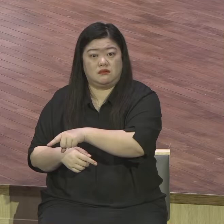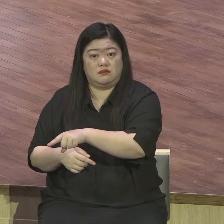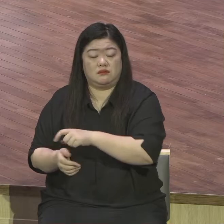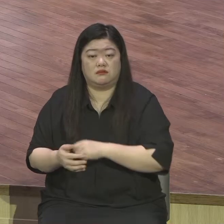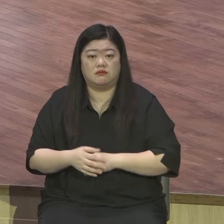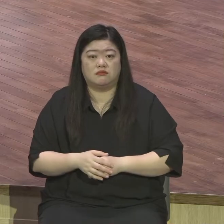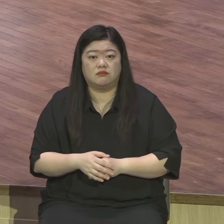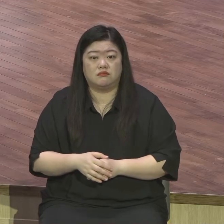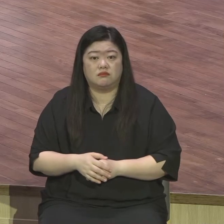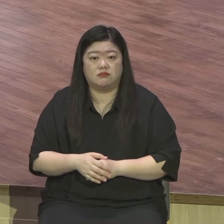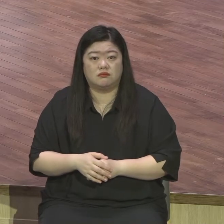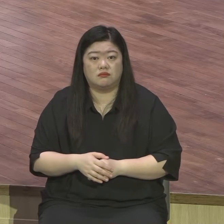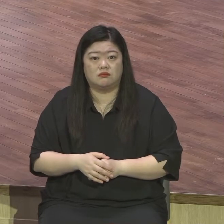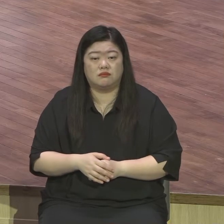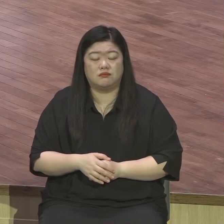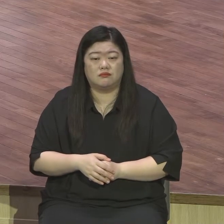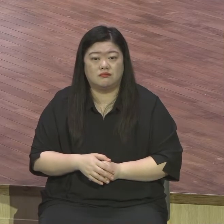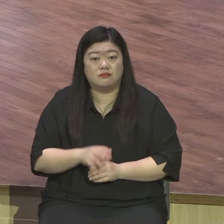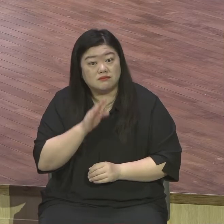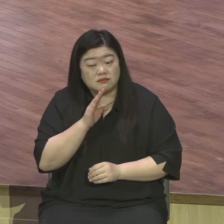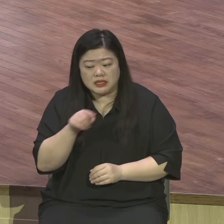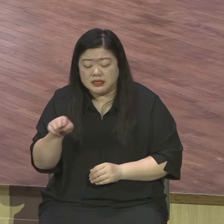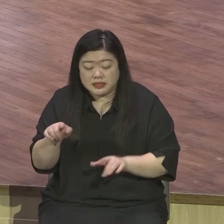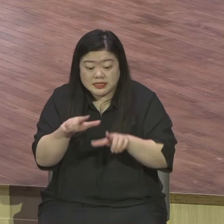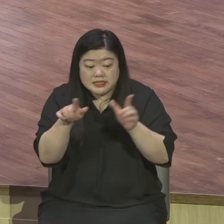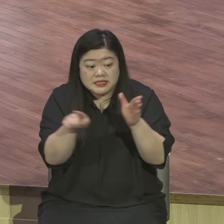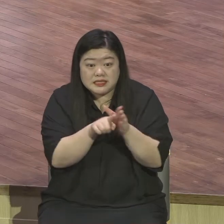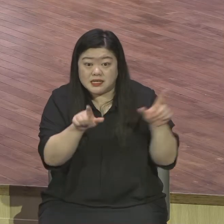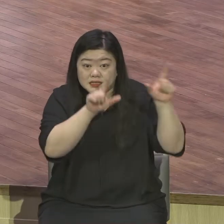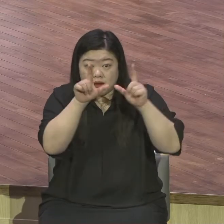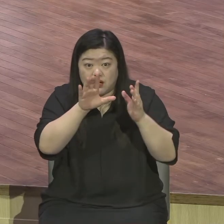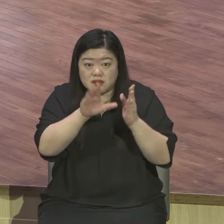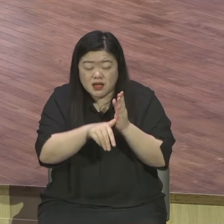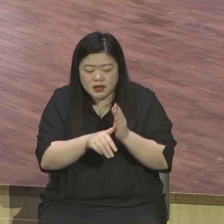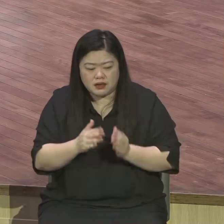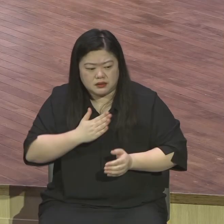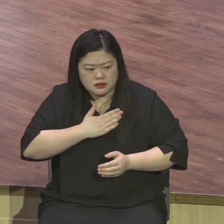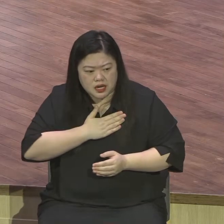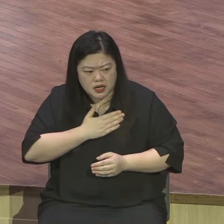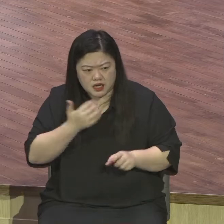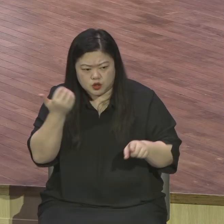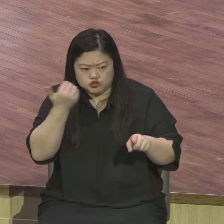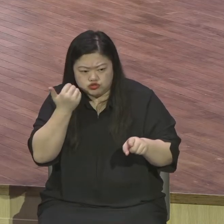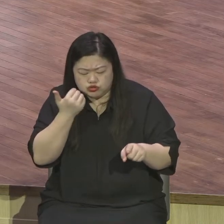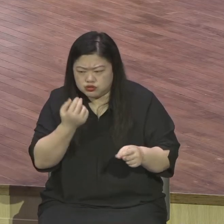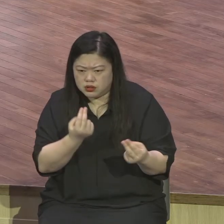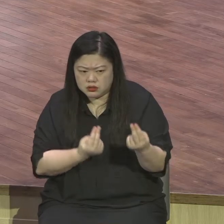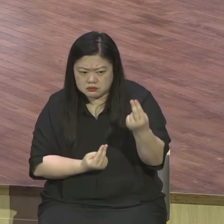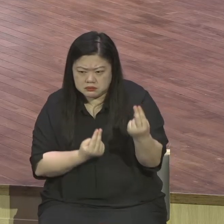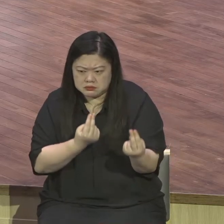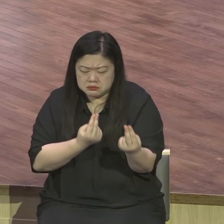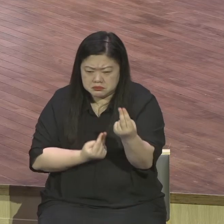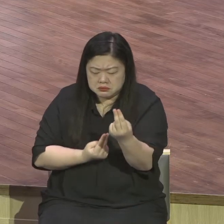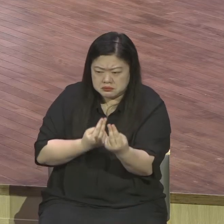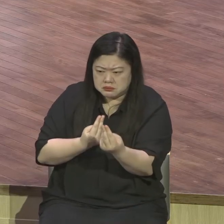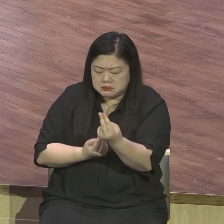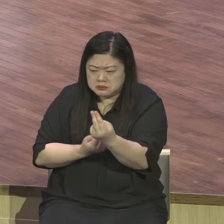사람이 하는 행동이요 신앙생활을 하면서도 가장 자신이 비참하게 그렇게 되는 것이 뭐냐